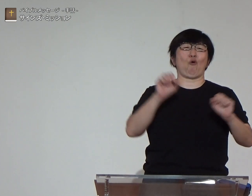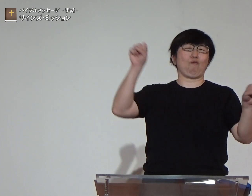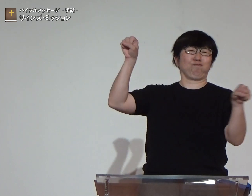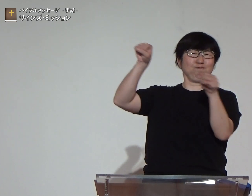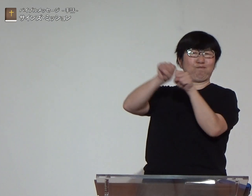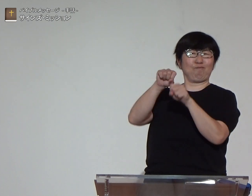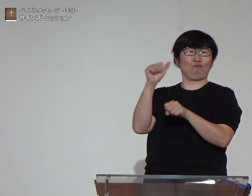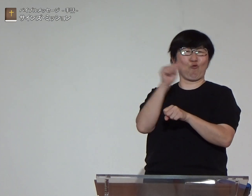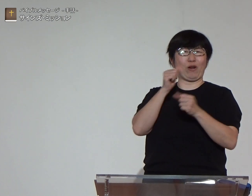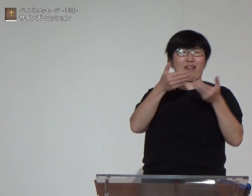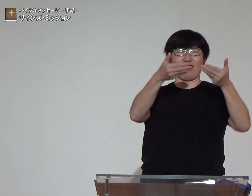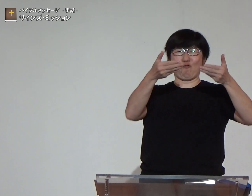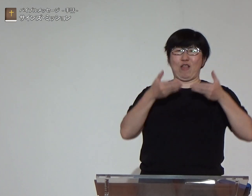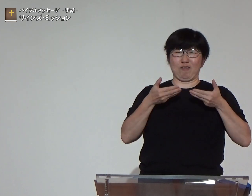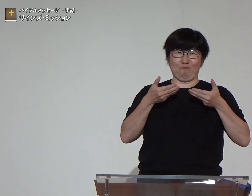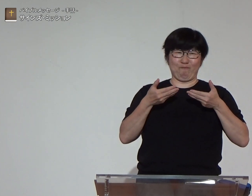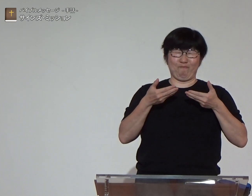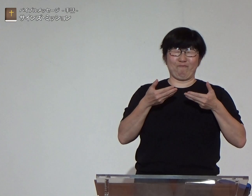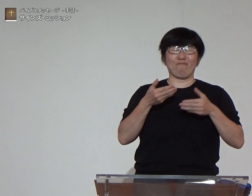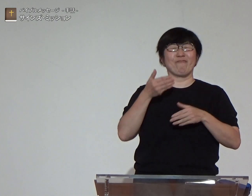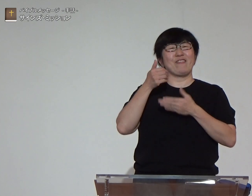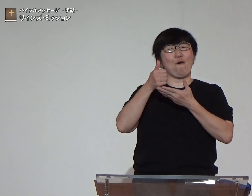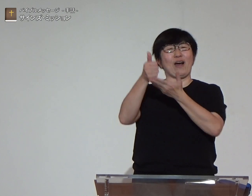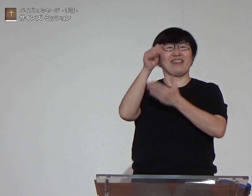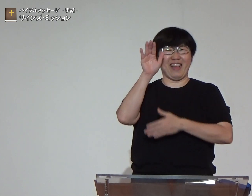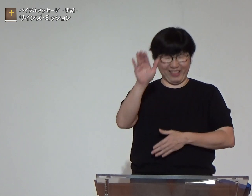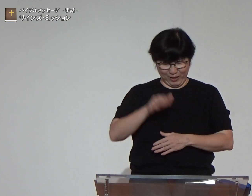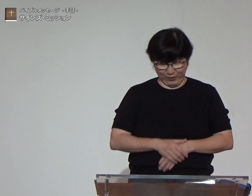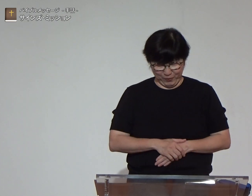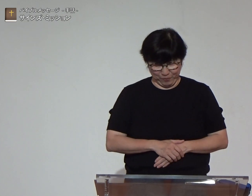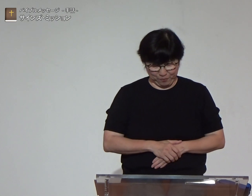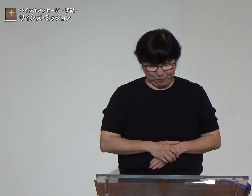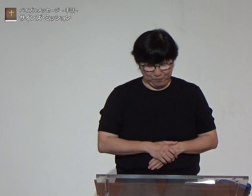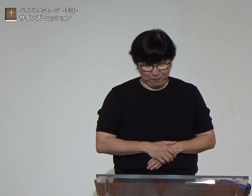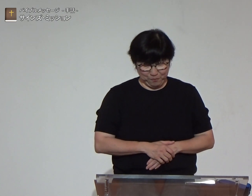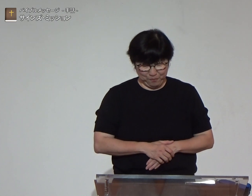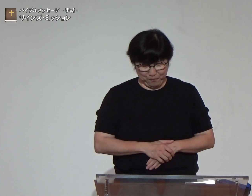世話してくださいます取り成してくださるお方です